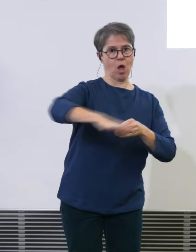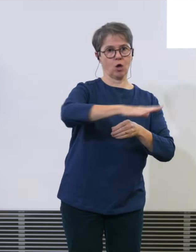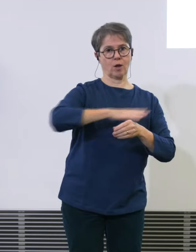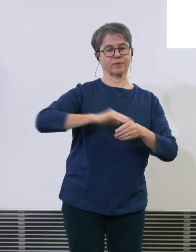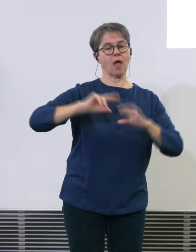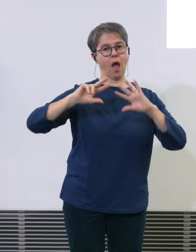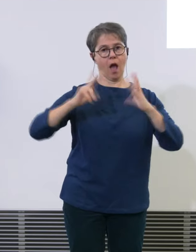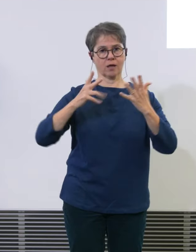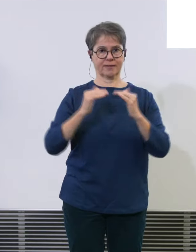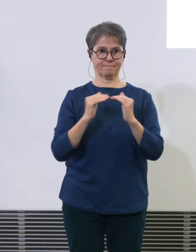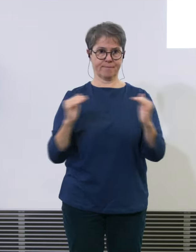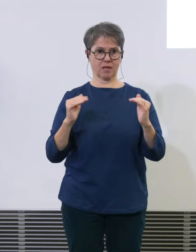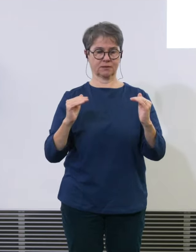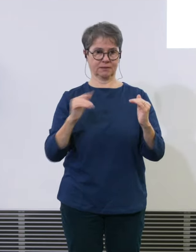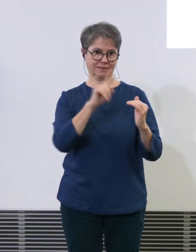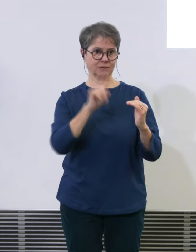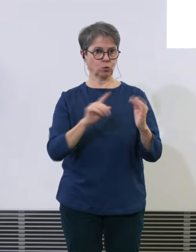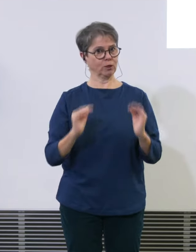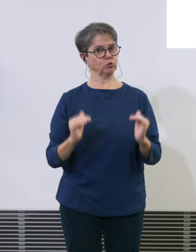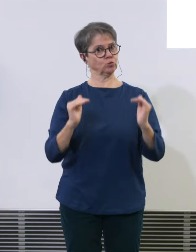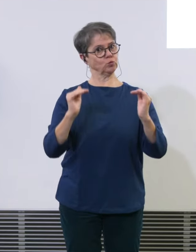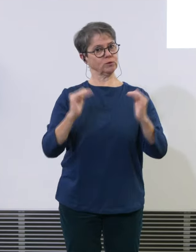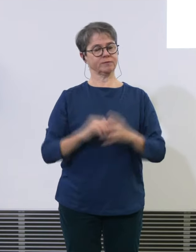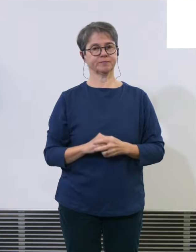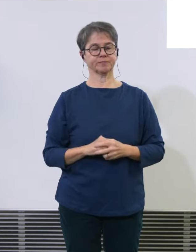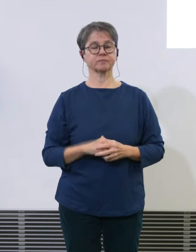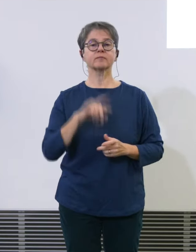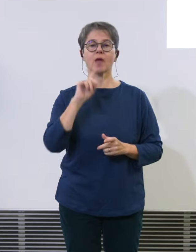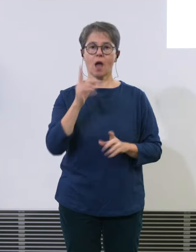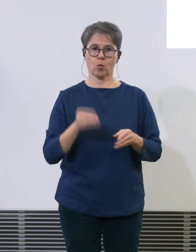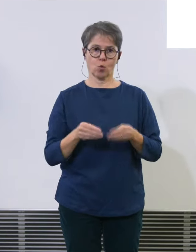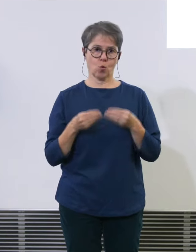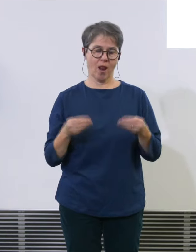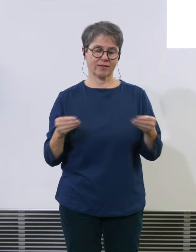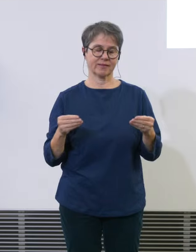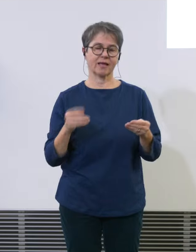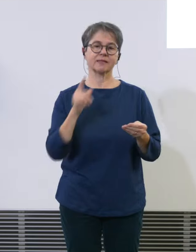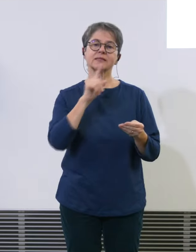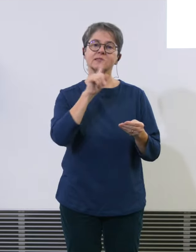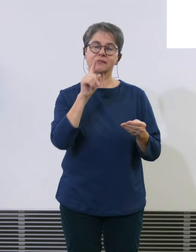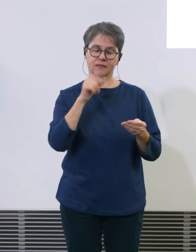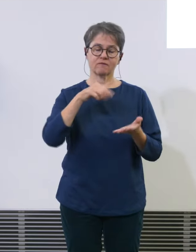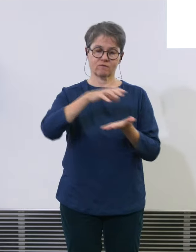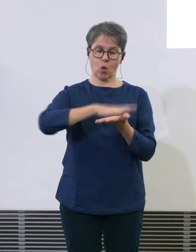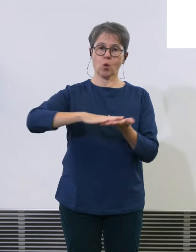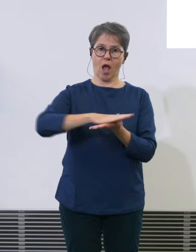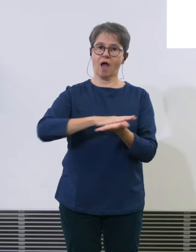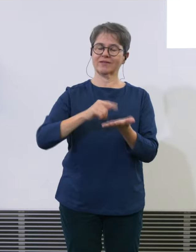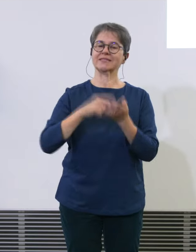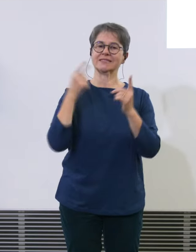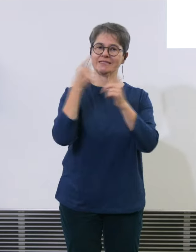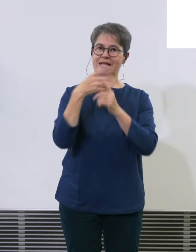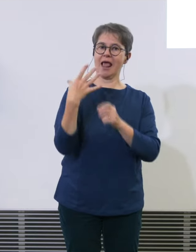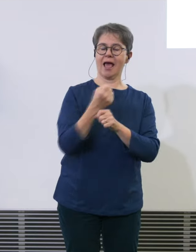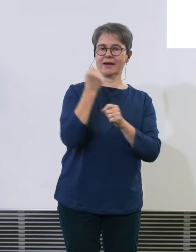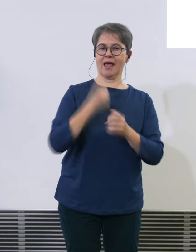Platz. Und auch bei der Qualität hat der Flughafen Ziele erreicht. Beim sogenannten World